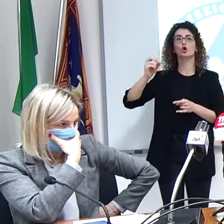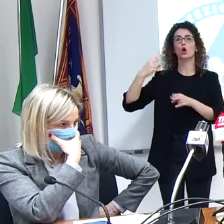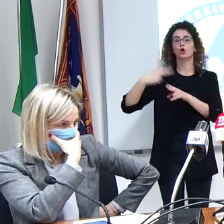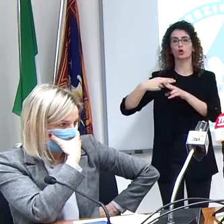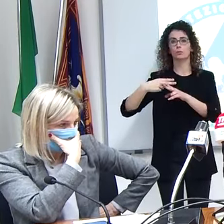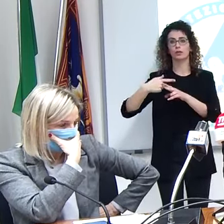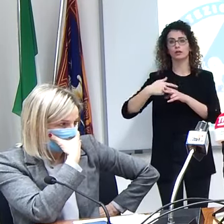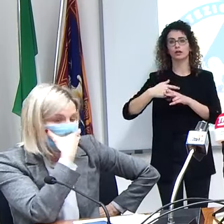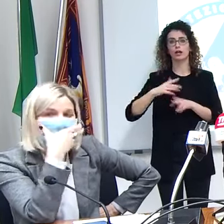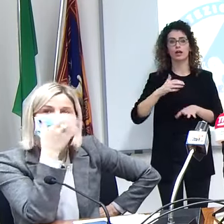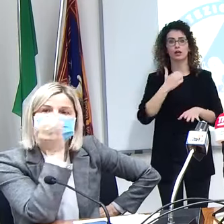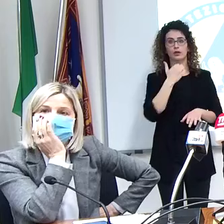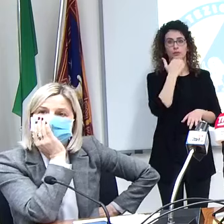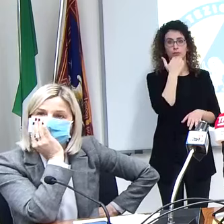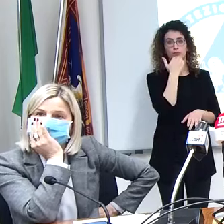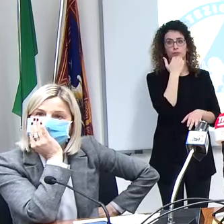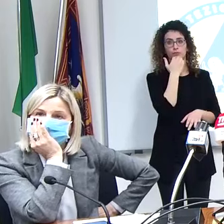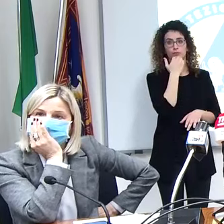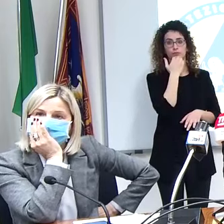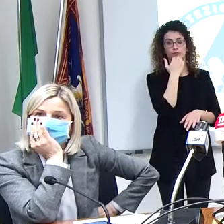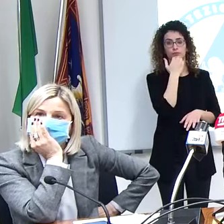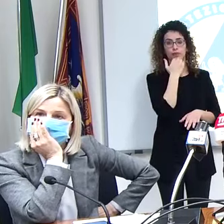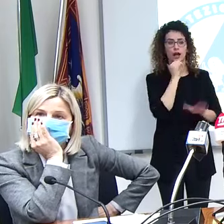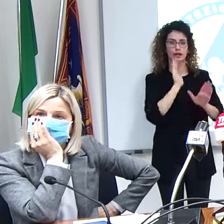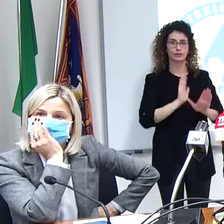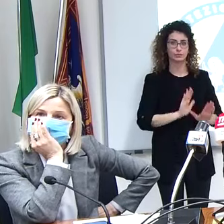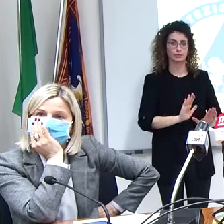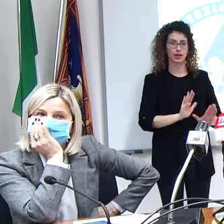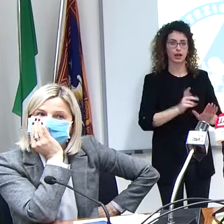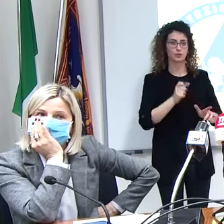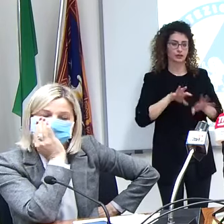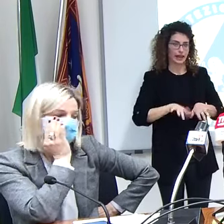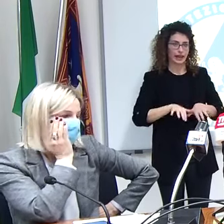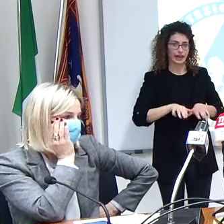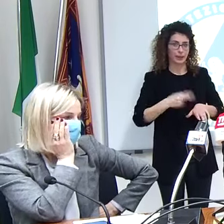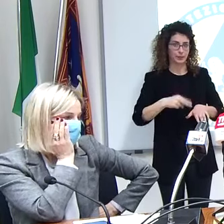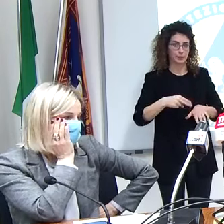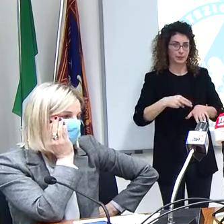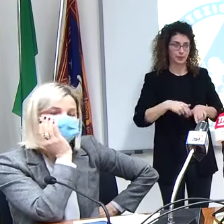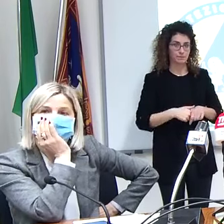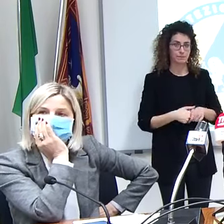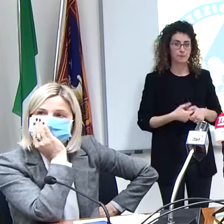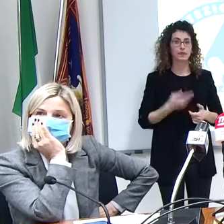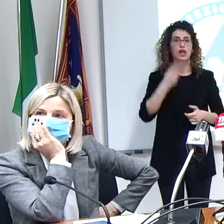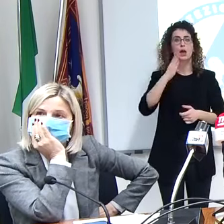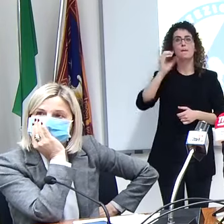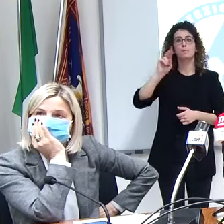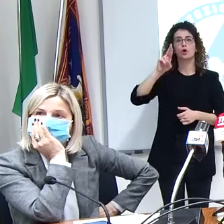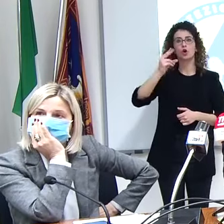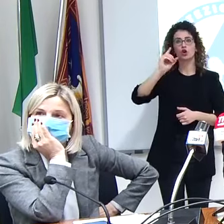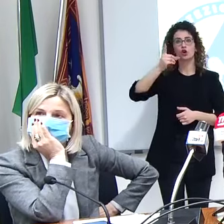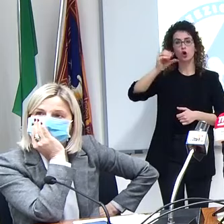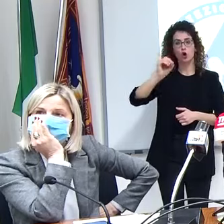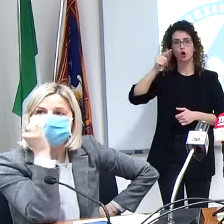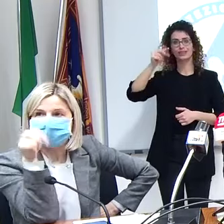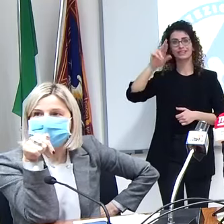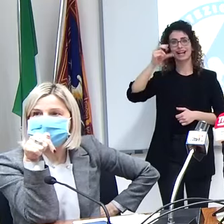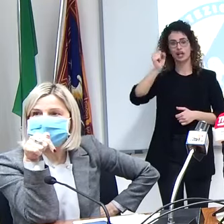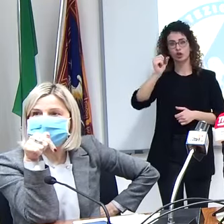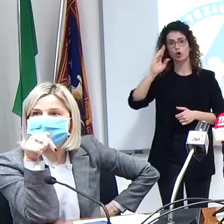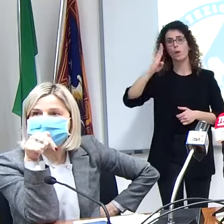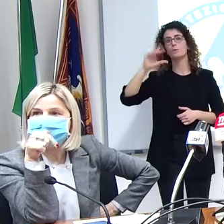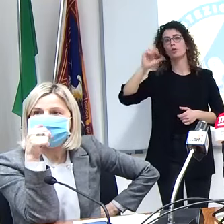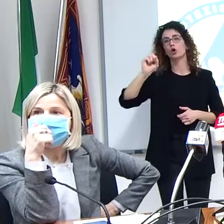Padova allora andiamo piano se no non riesco a scrivere Borgo Trento e Borgo Roma per l'azienda ospedaliera